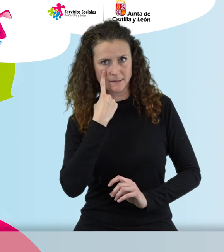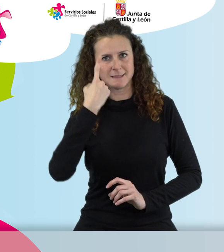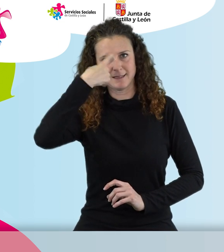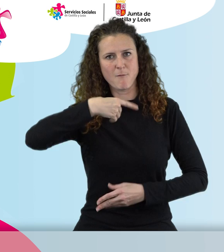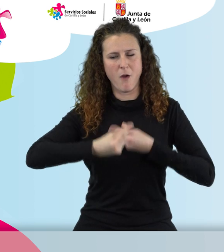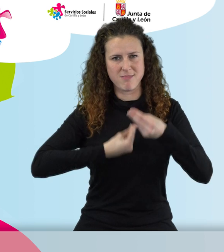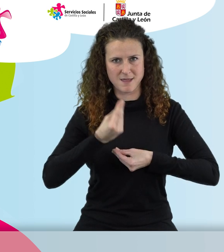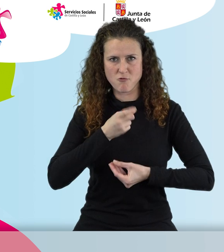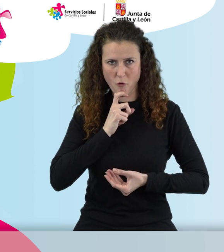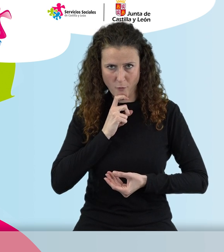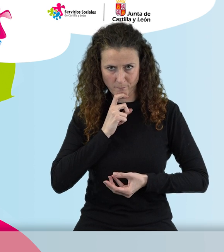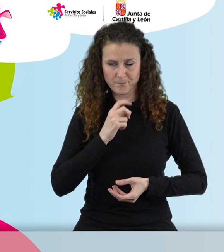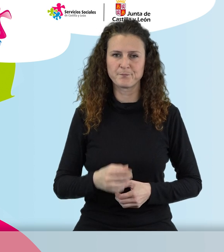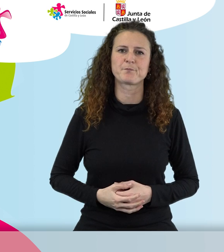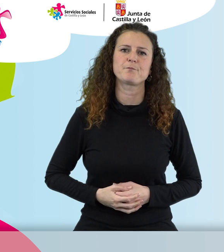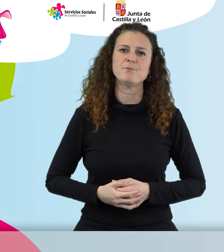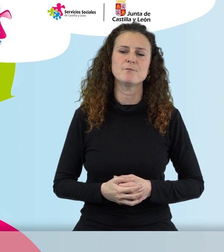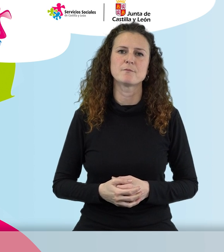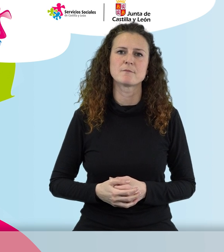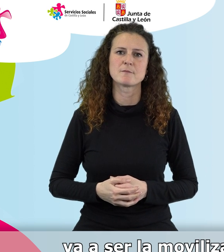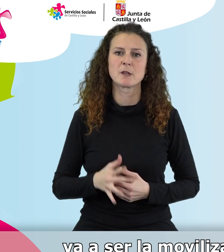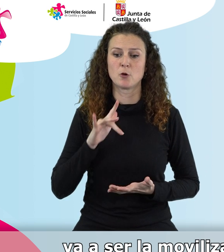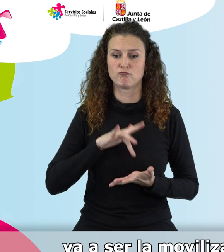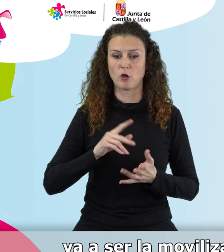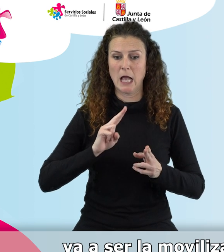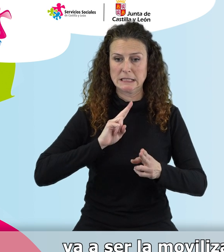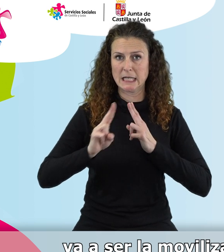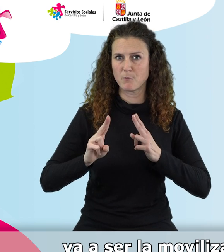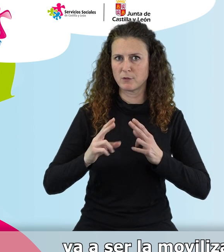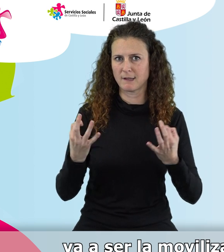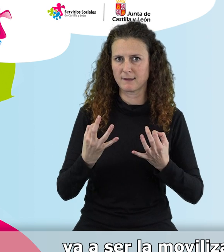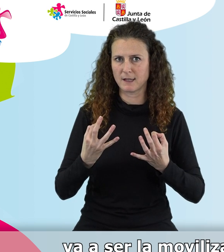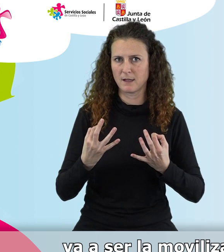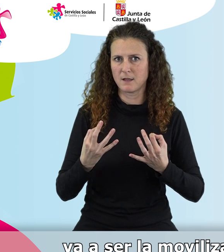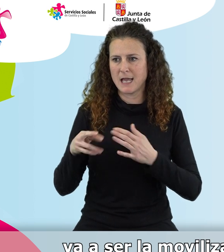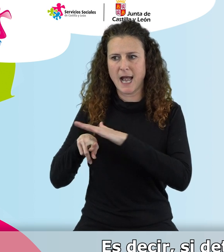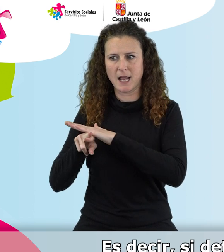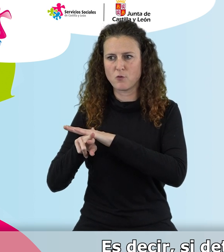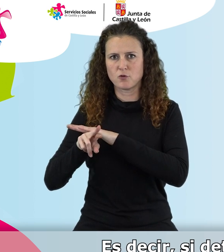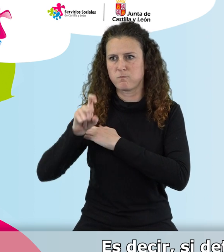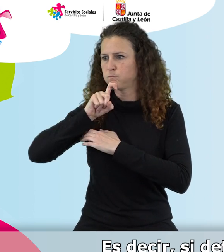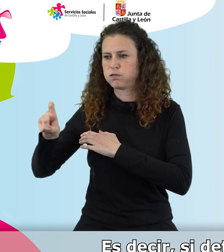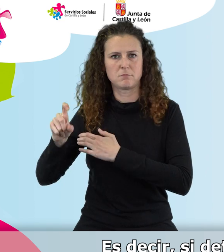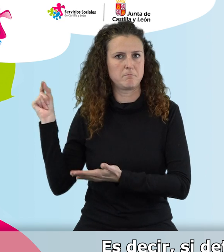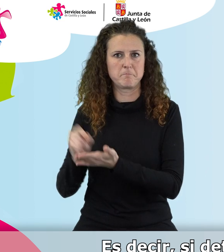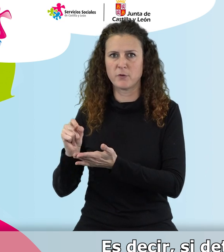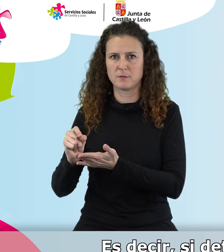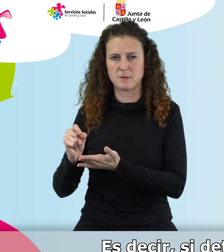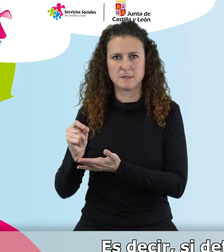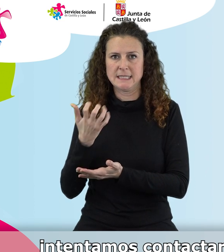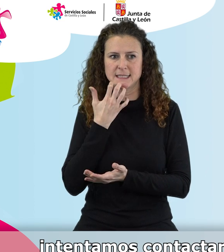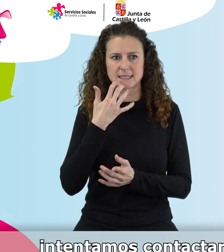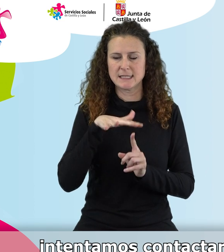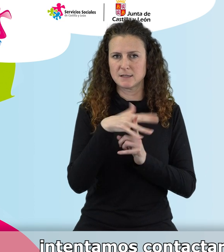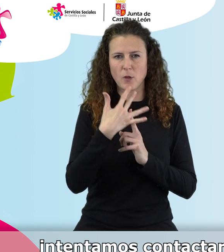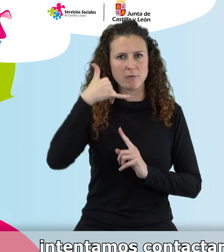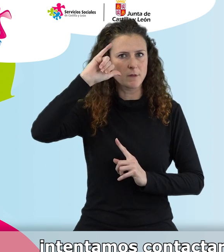actuar. La respuesta, en algunos casos, va a ser la movilización urgente de un recurso. Es decir, si detectamos una situación de